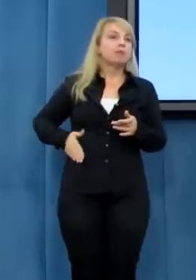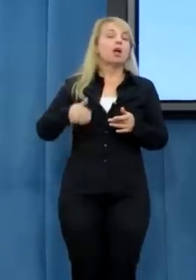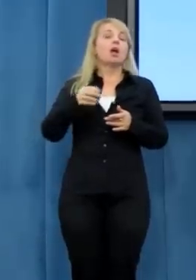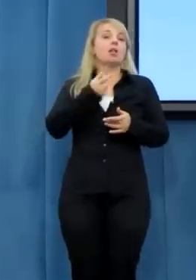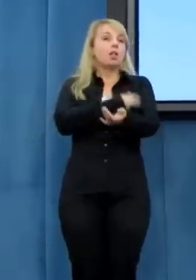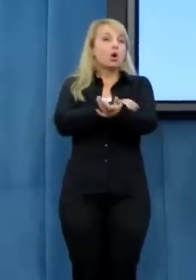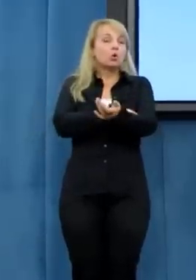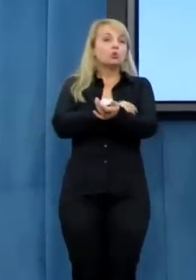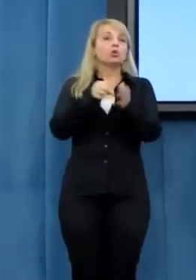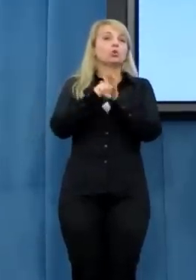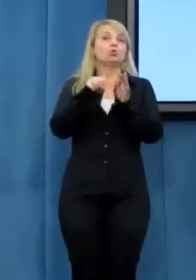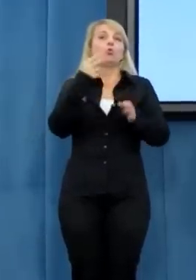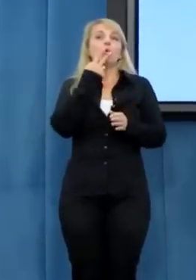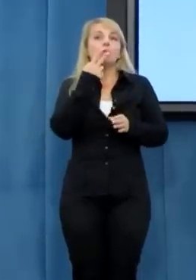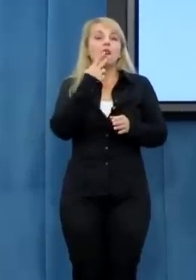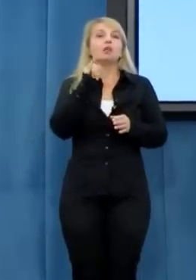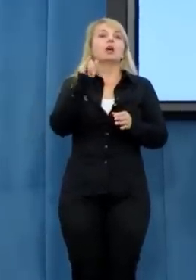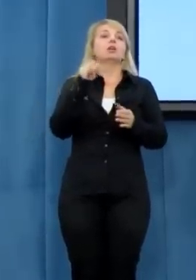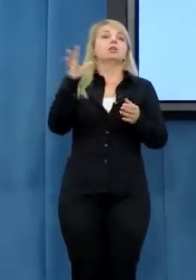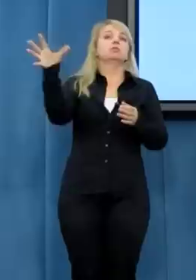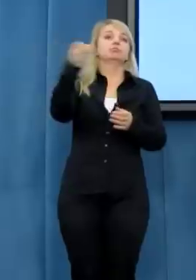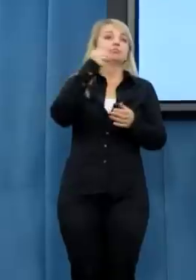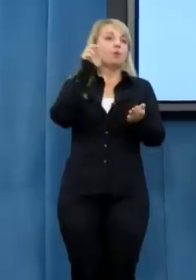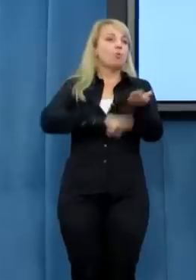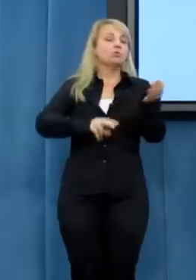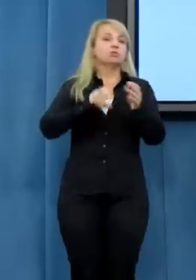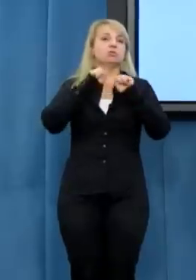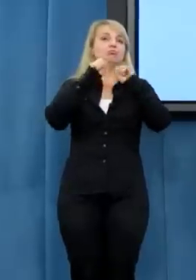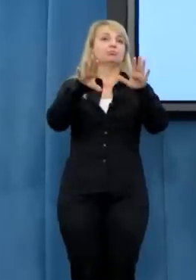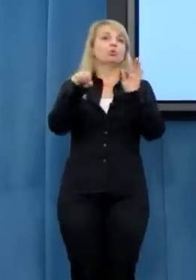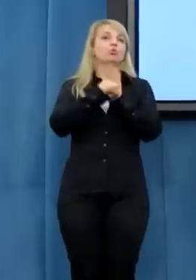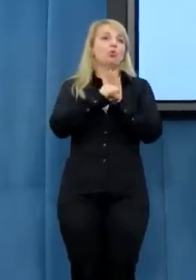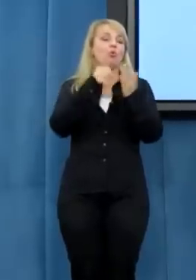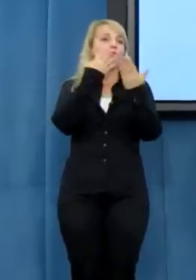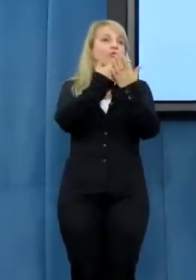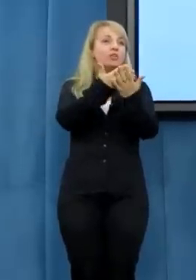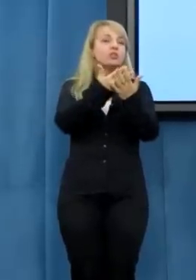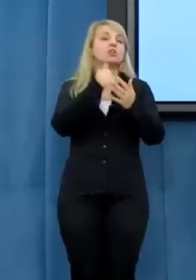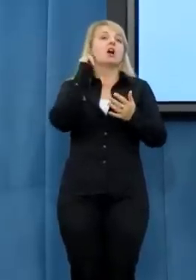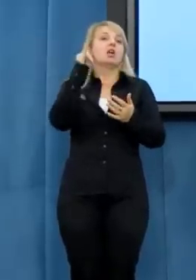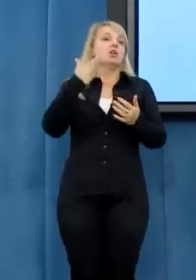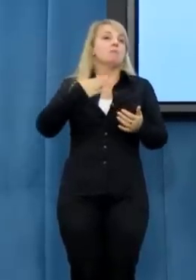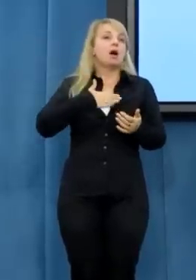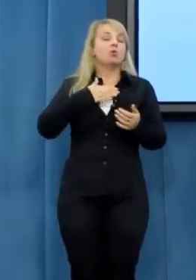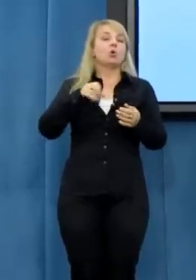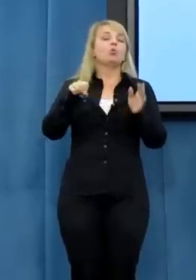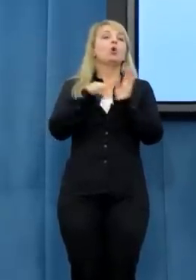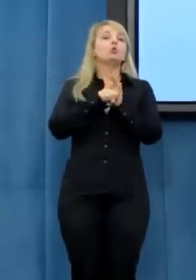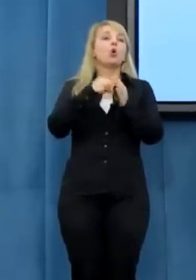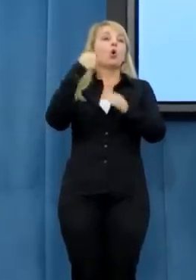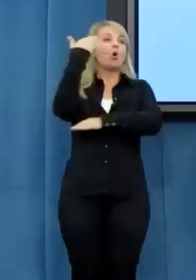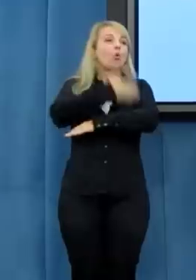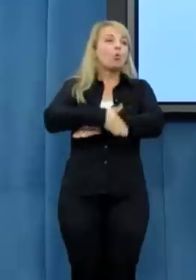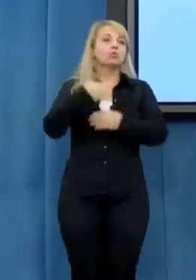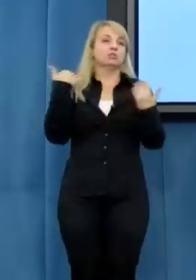są wsadzani do więzienia i mają już właściwie całe